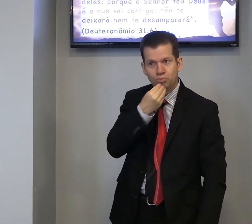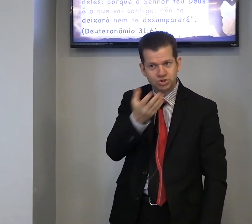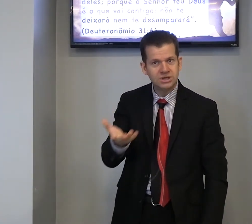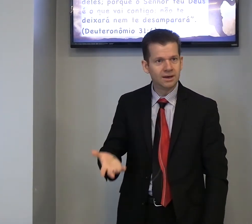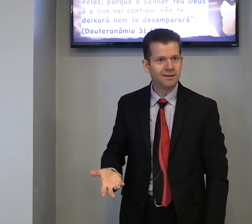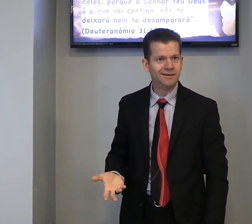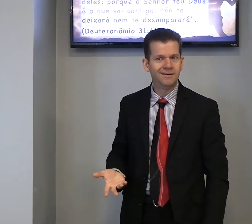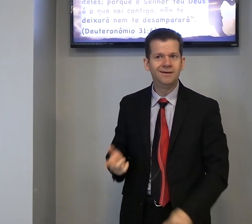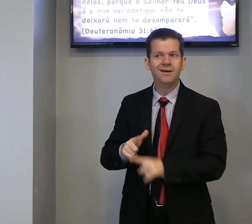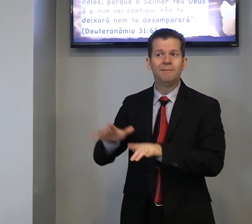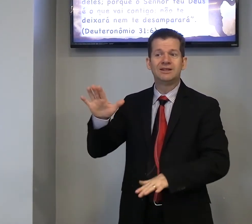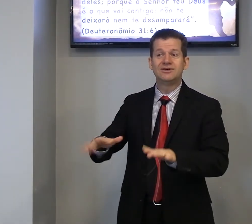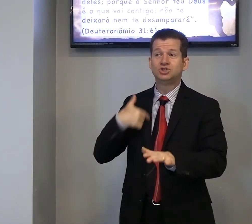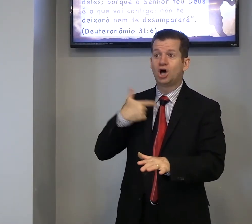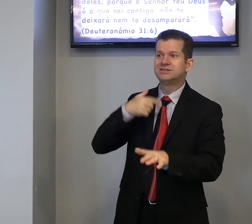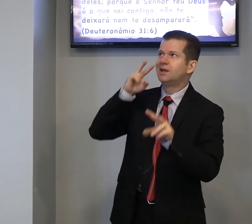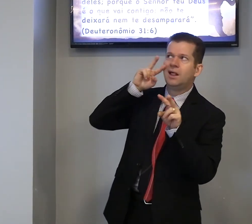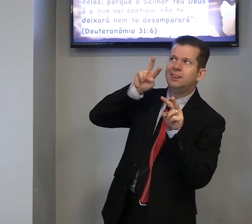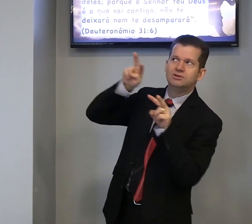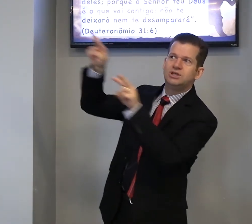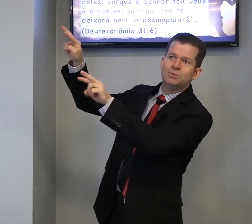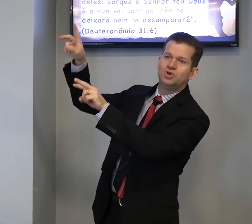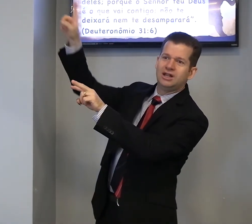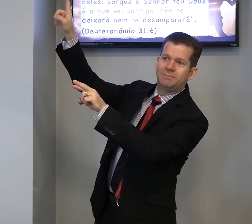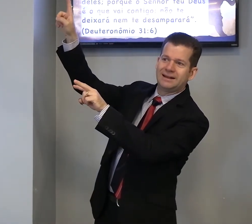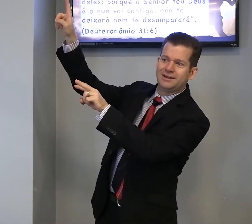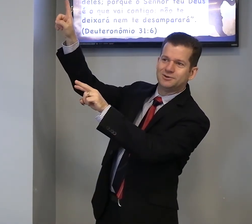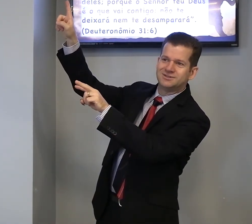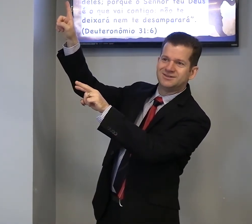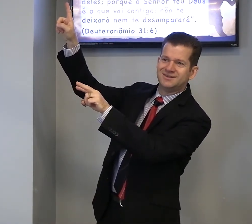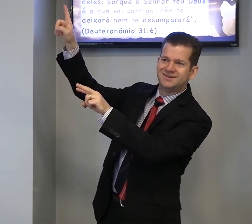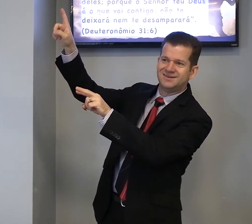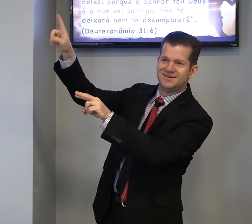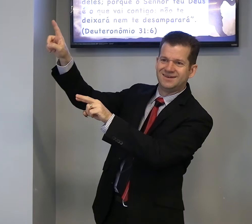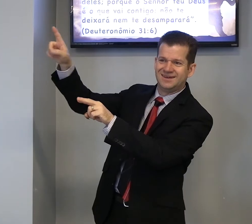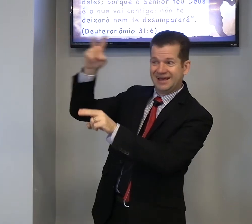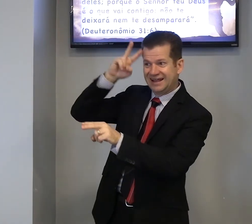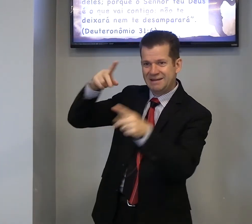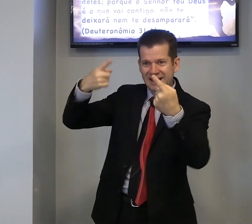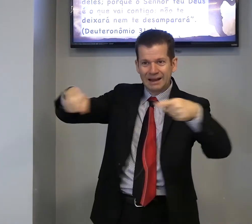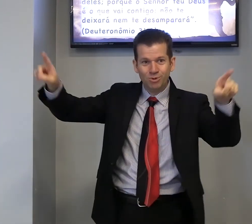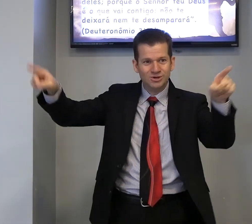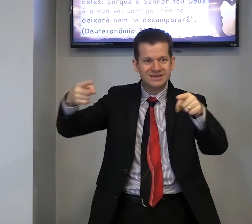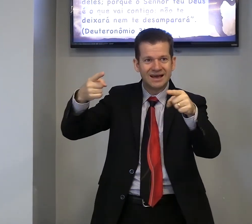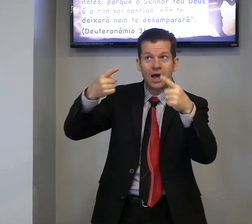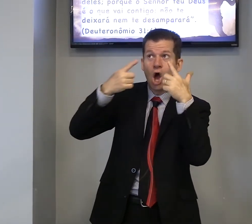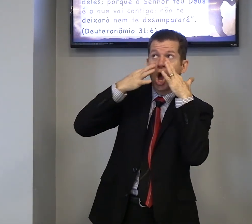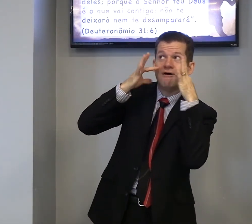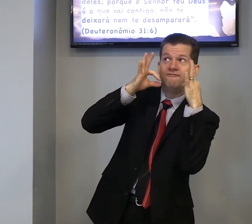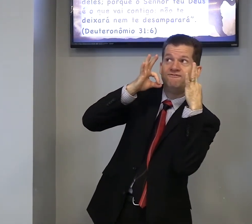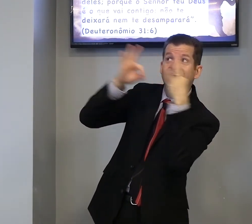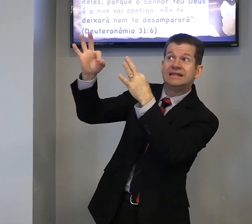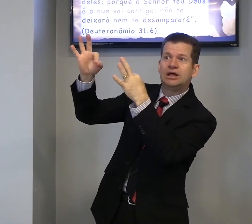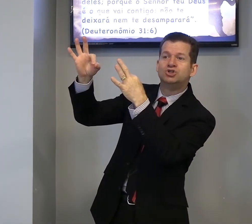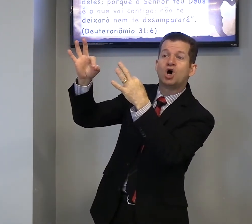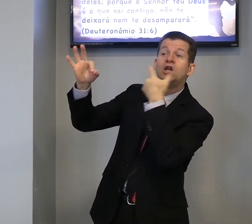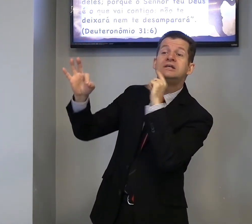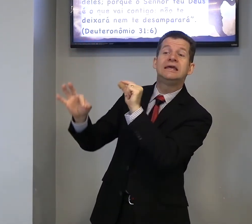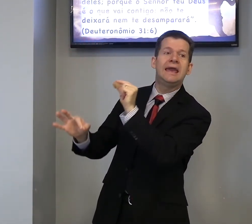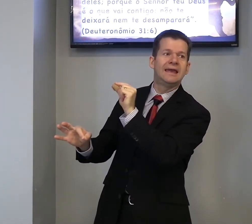podia? Às vezes, nós, não estamos orando para Deus, lembra aquela música? Pinta teus olhos em quem?